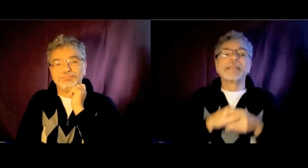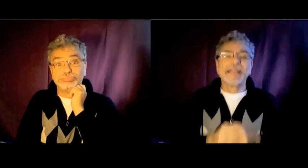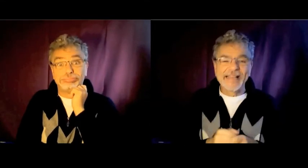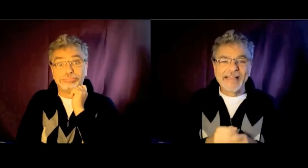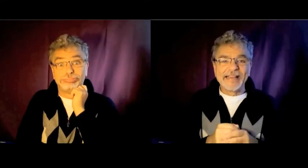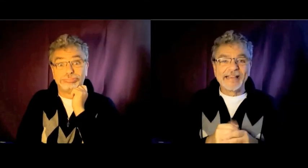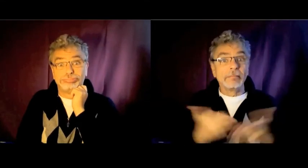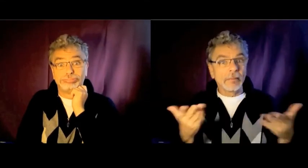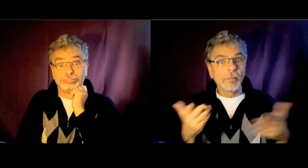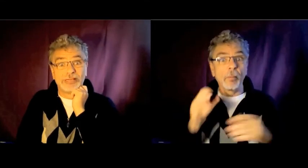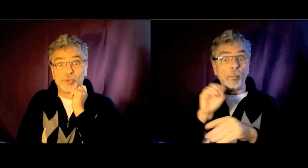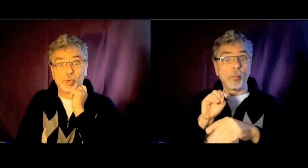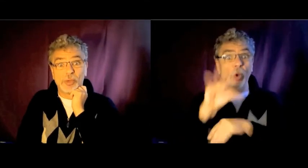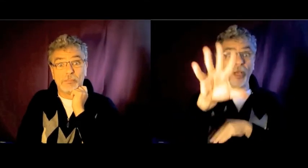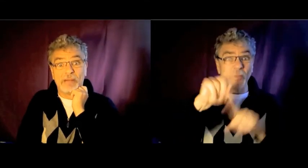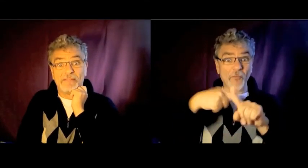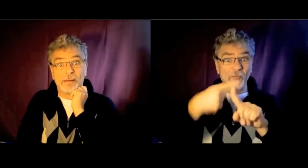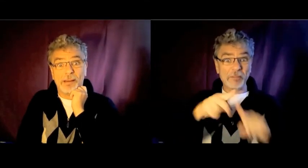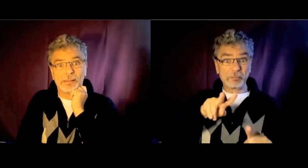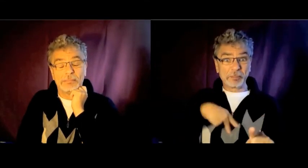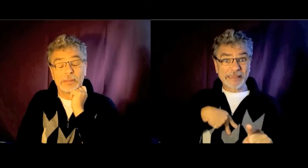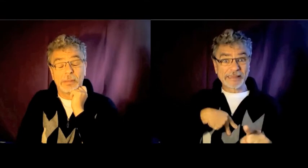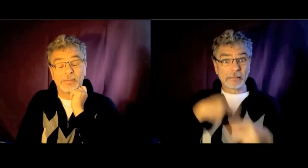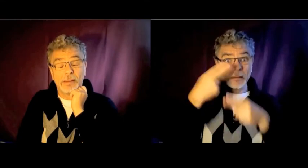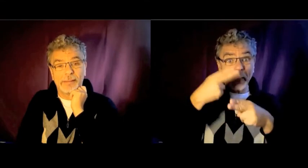hum, c'est sûr,'est pas mal, c'est pas mal.